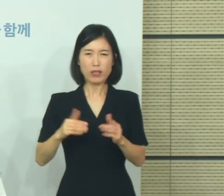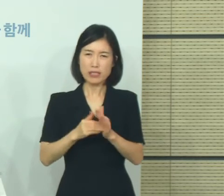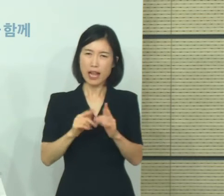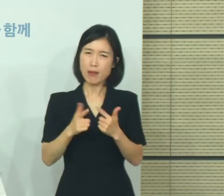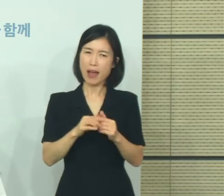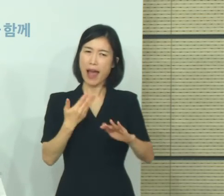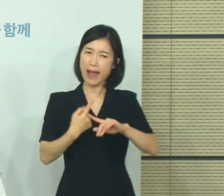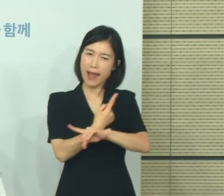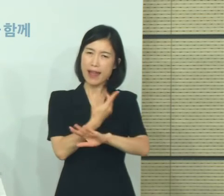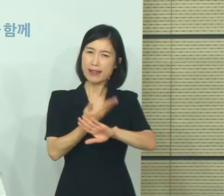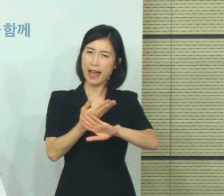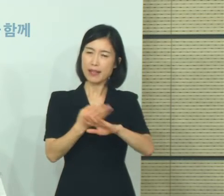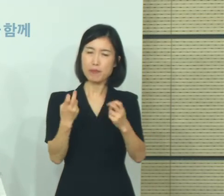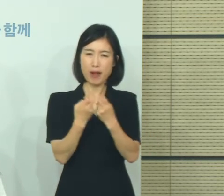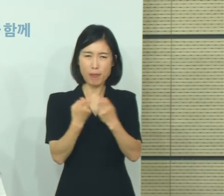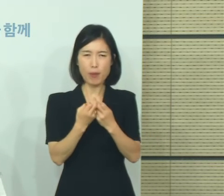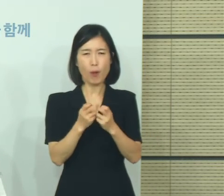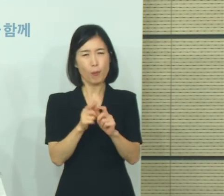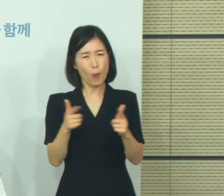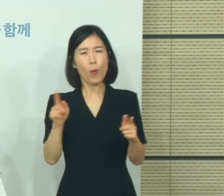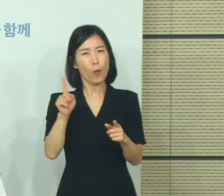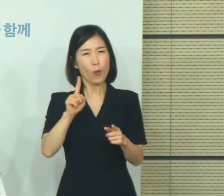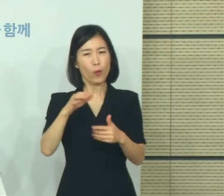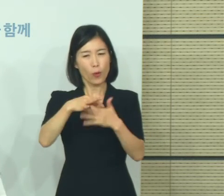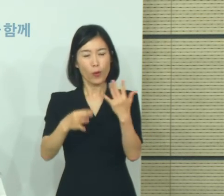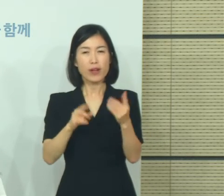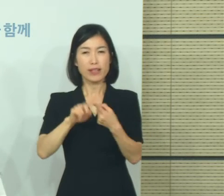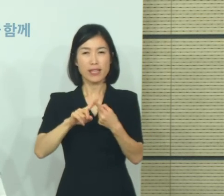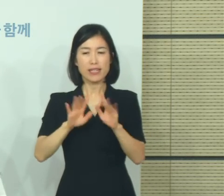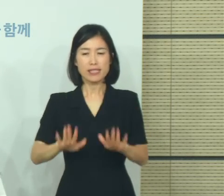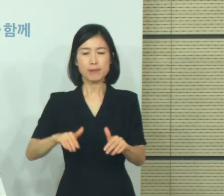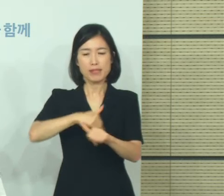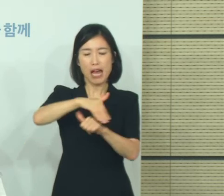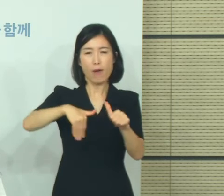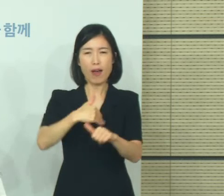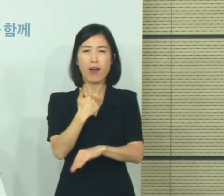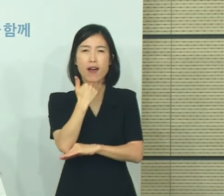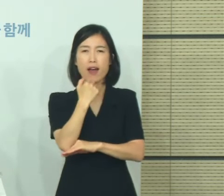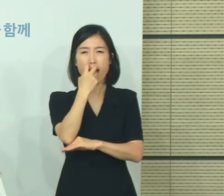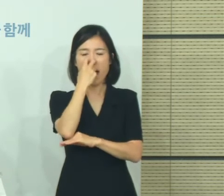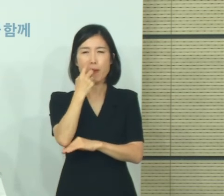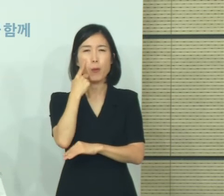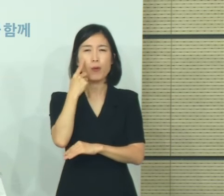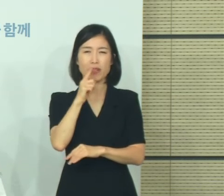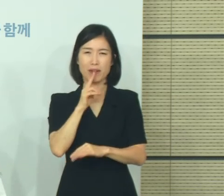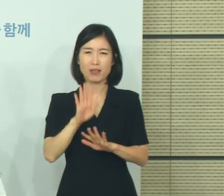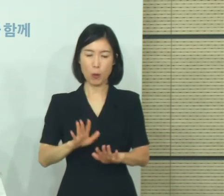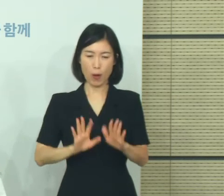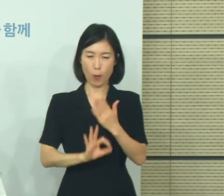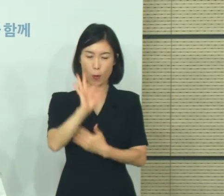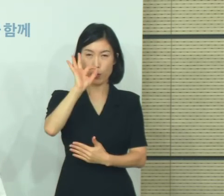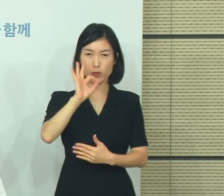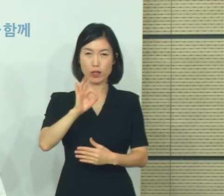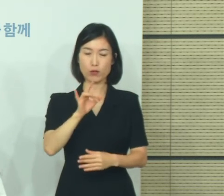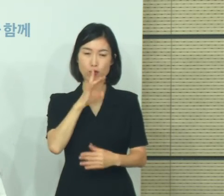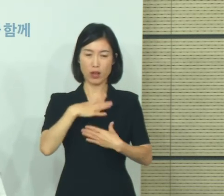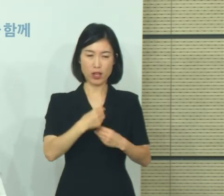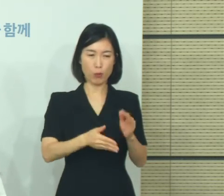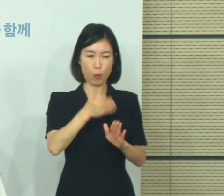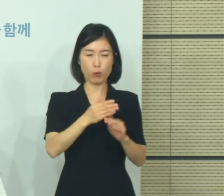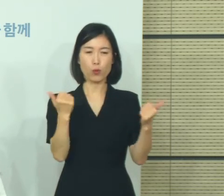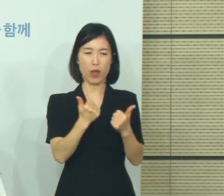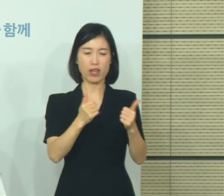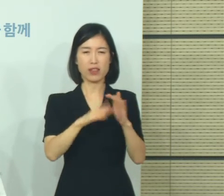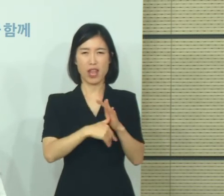그리두기 조치를 해야 될지와 관련되어서는 조금 더 사항을 지켜보자는 것이 오늘 중대본회의 결과의 논의였습니다.